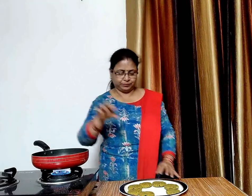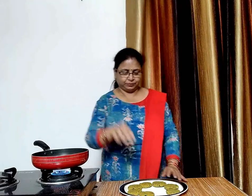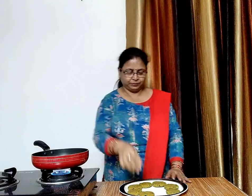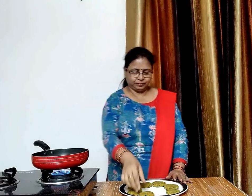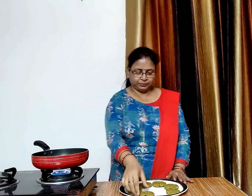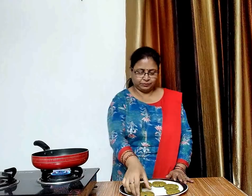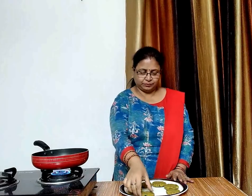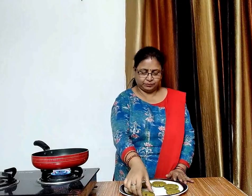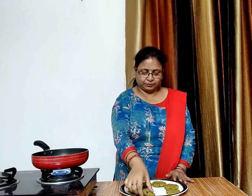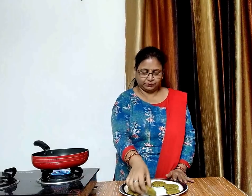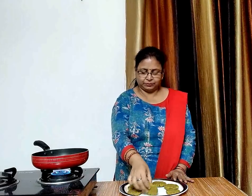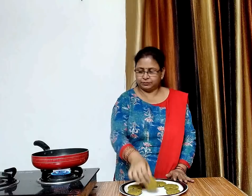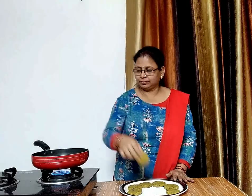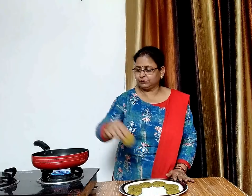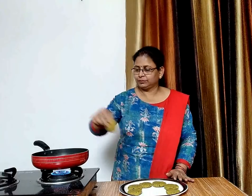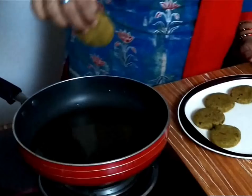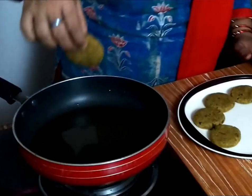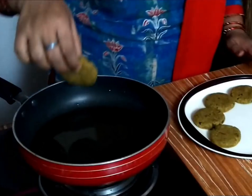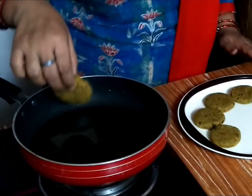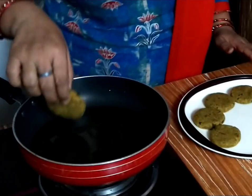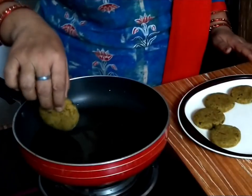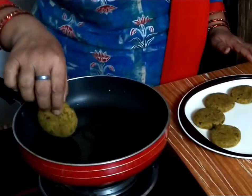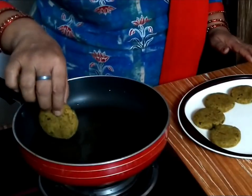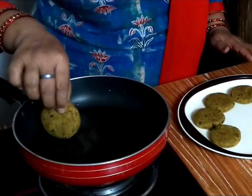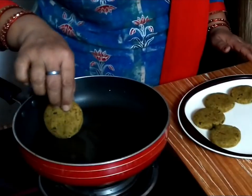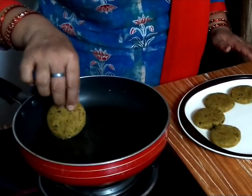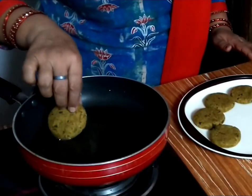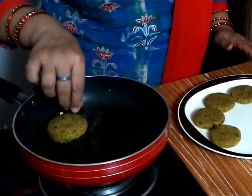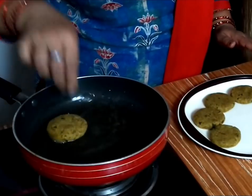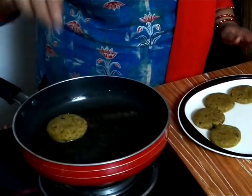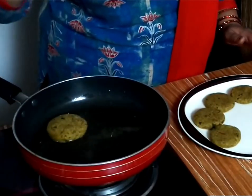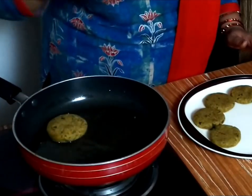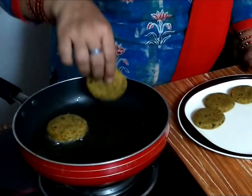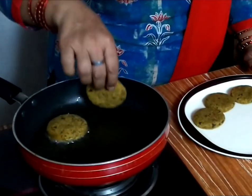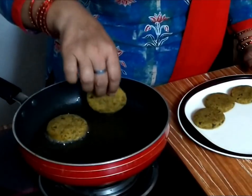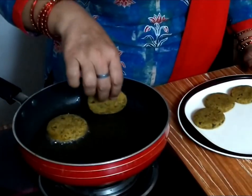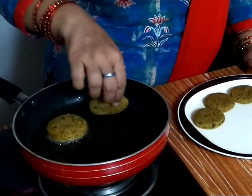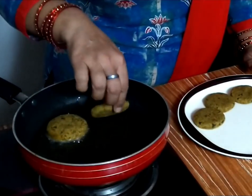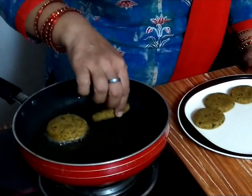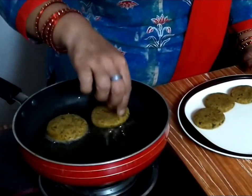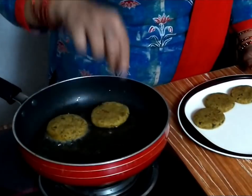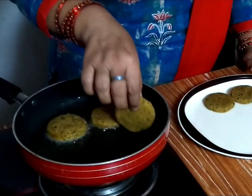अब एक एक कर कड़ाई में कबाब डालते जाएंगे और उन्हें फ्राय करते जाएंगे